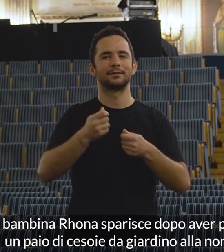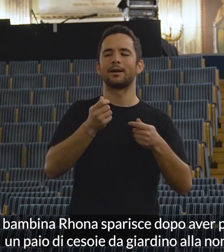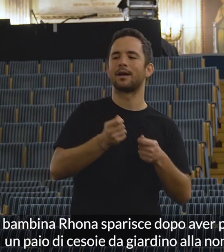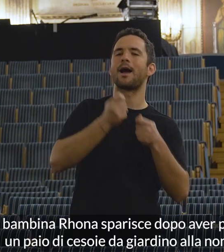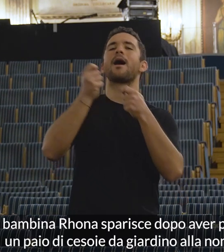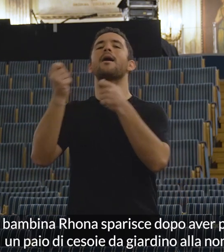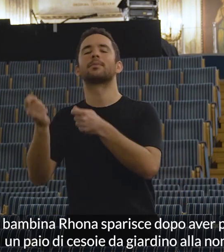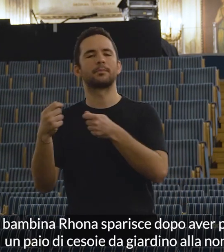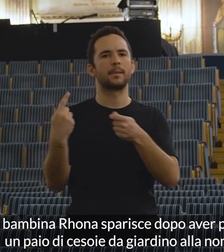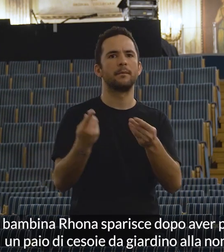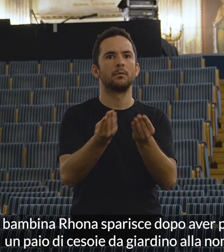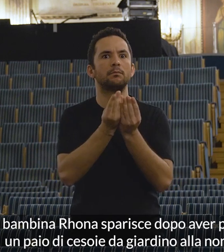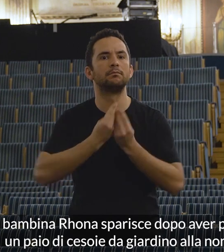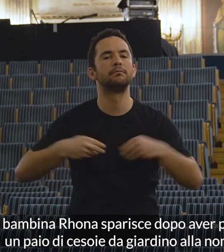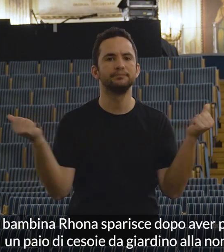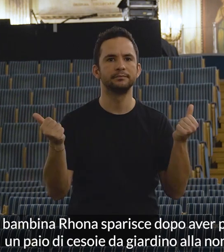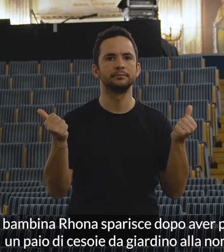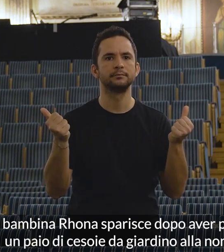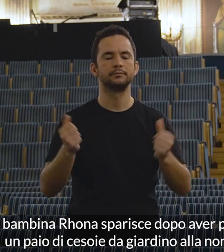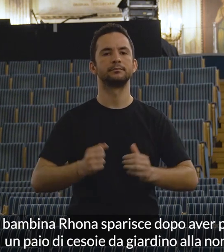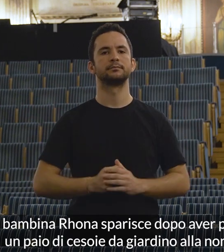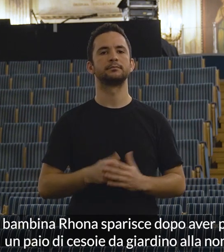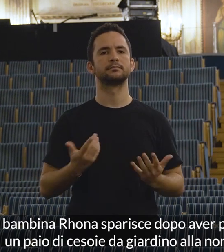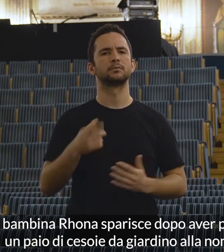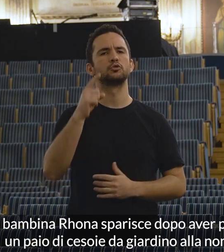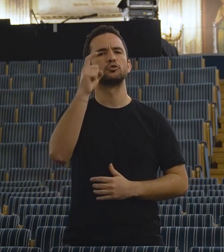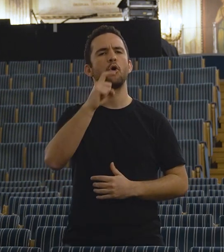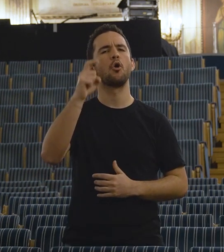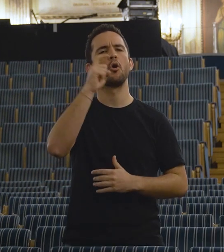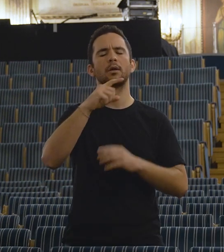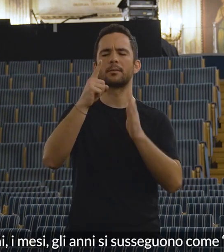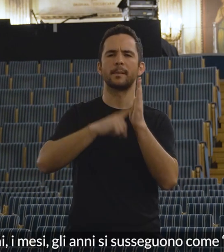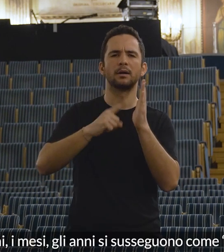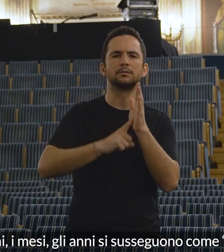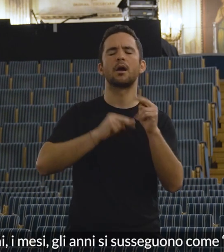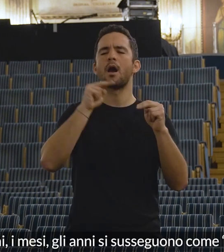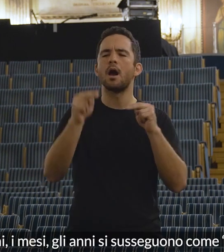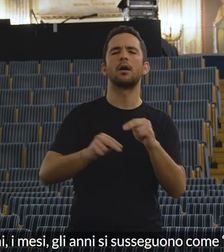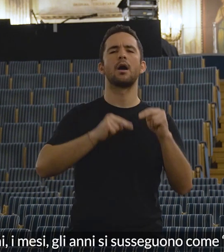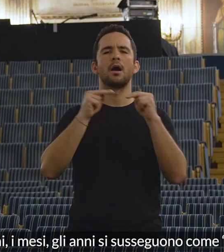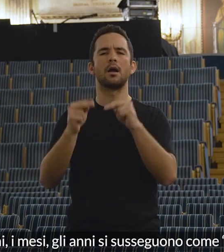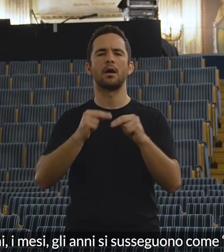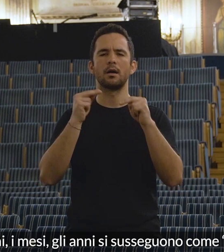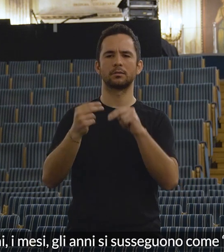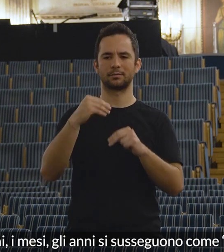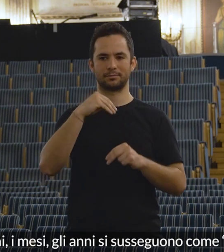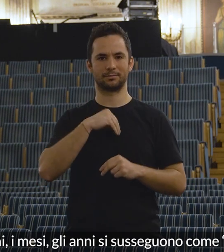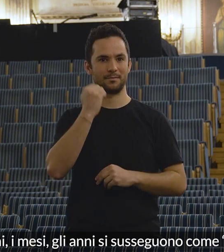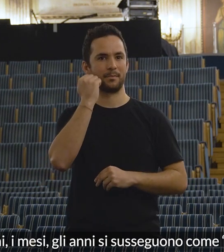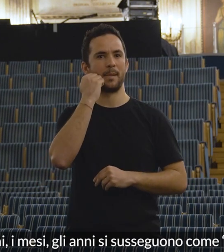sparisce dopo aver portato un paio di cesoie alla nonna. I giorni, i mesi, gli anni si